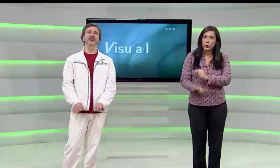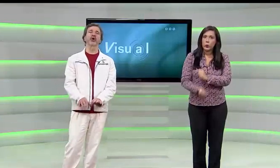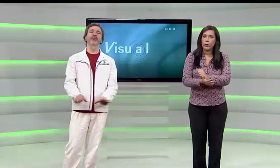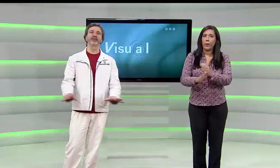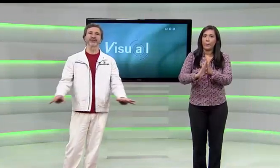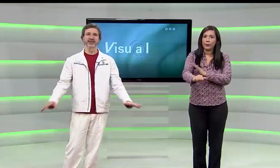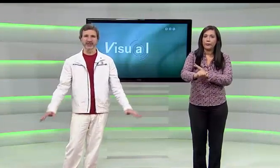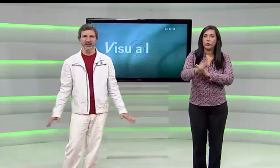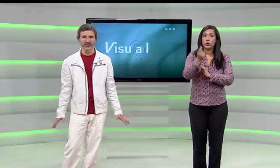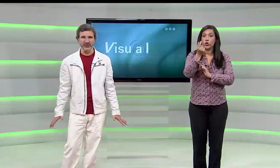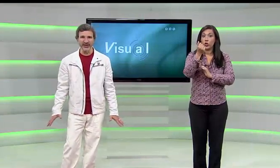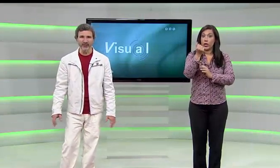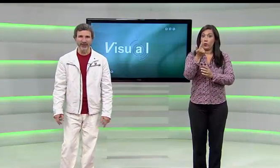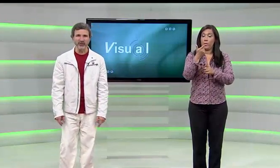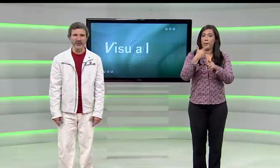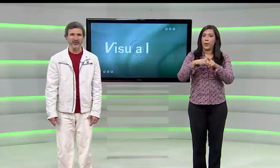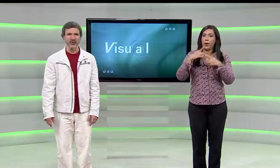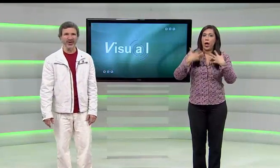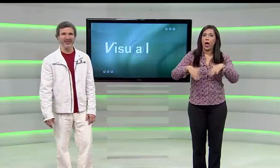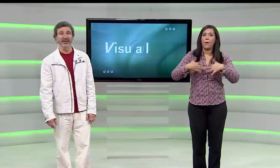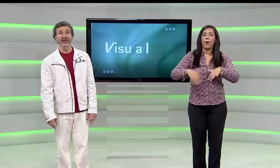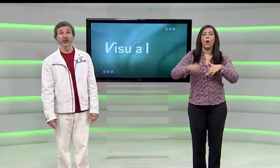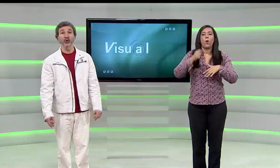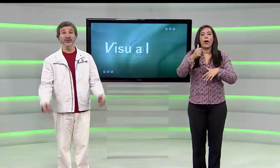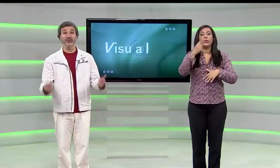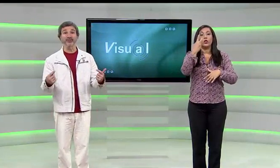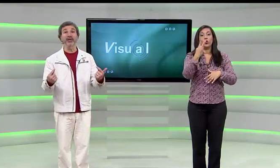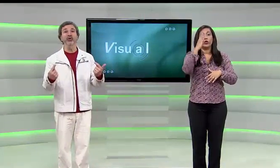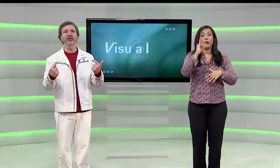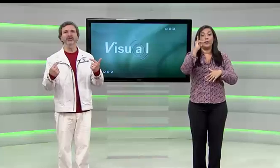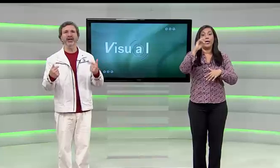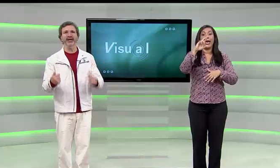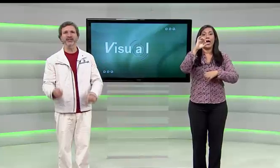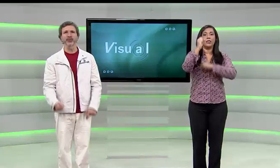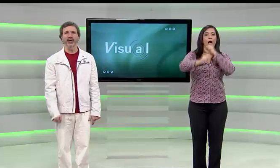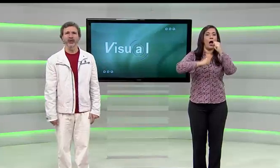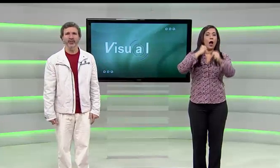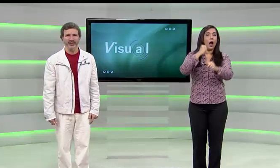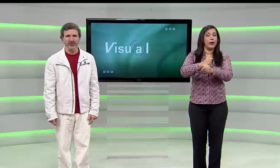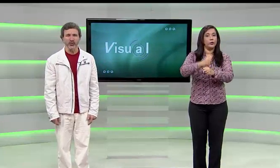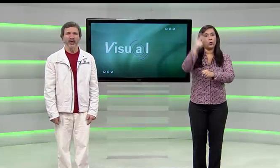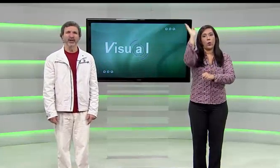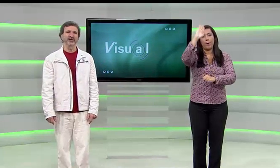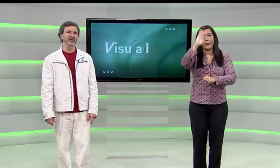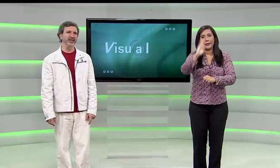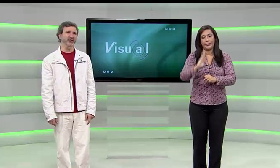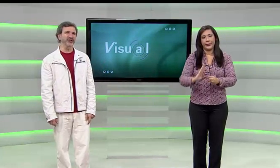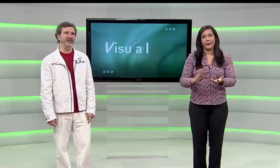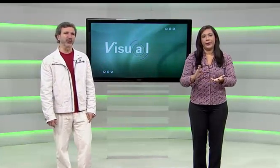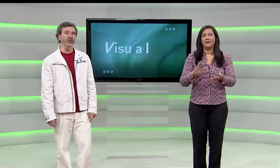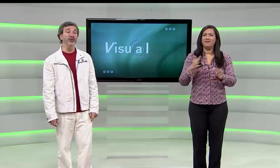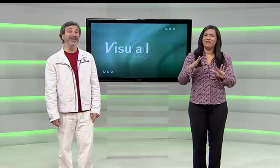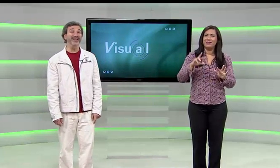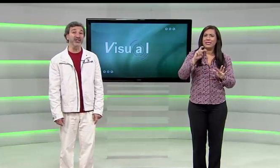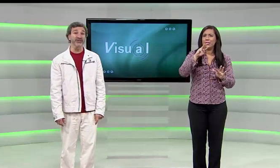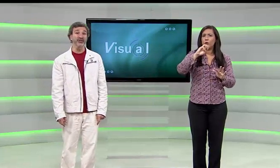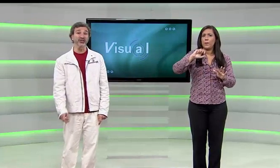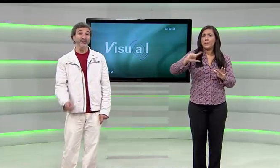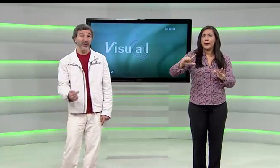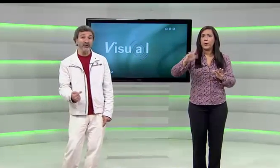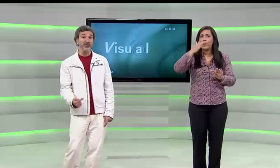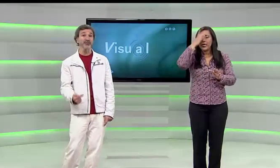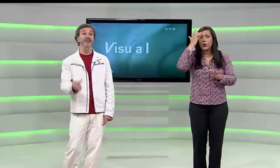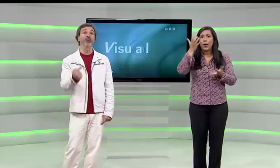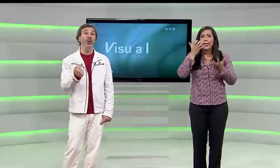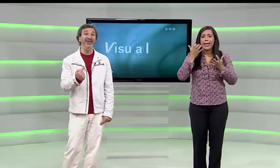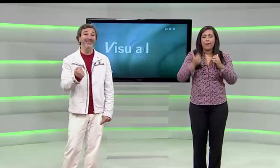Os golpes financeiros geram prejuízo de quase 2 bilhões de reais por ano no Brasil. São cerca de 5 mil tentativas